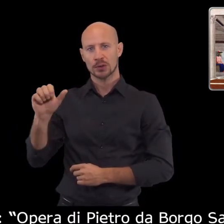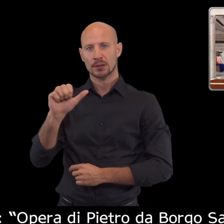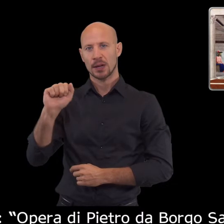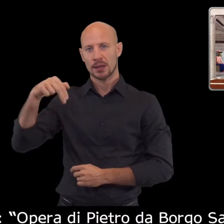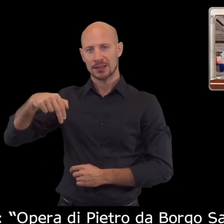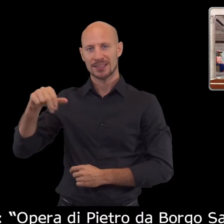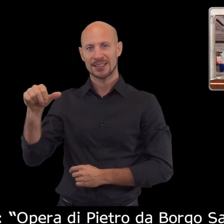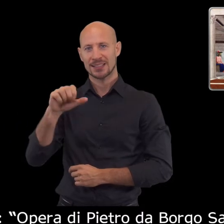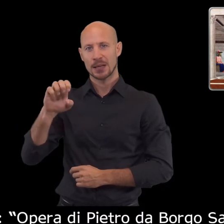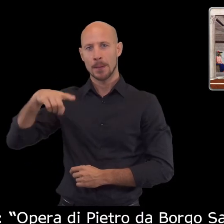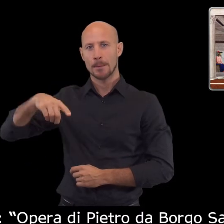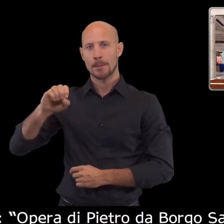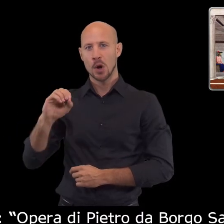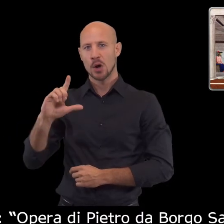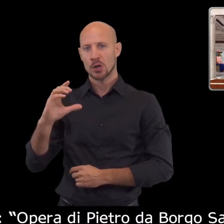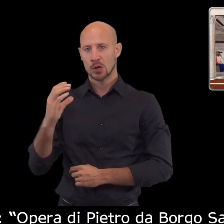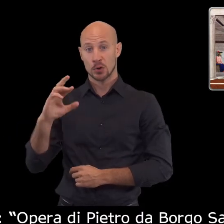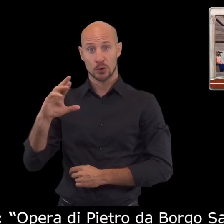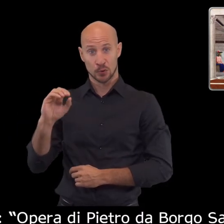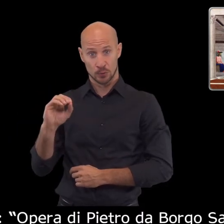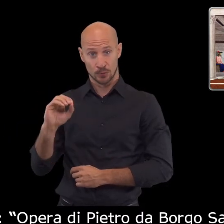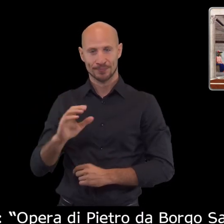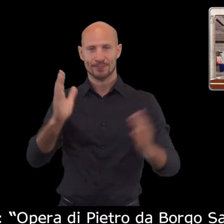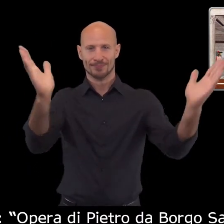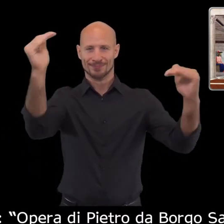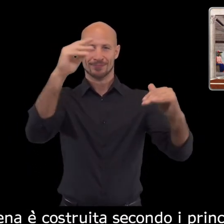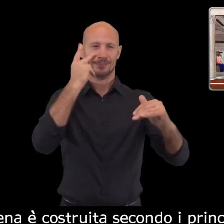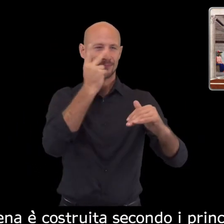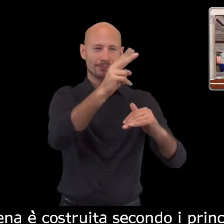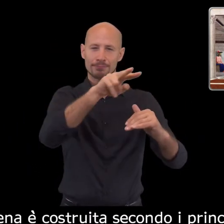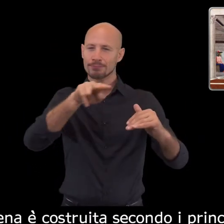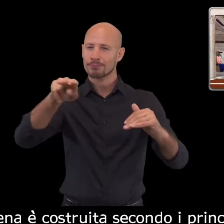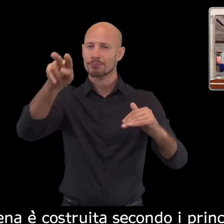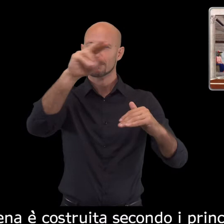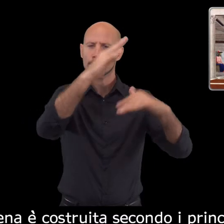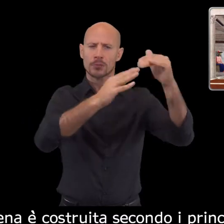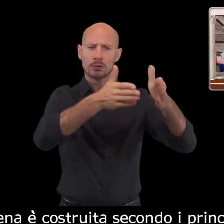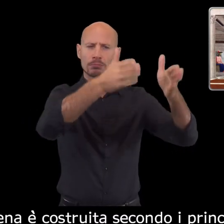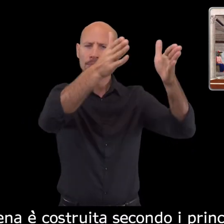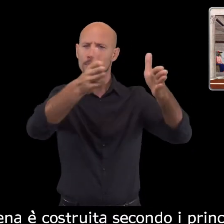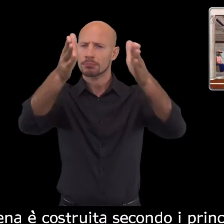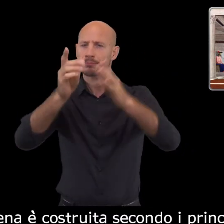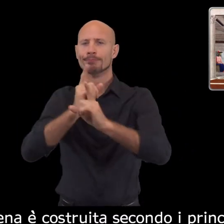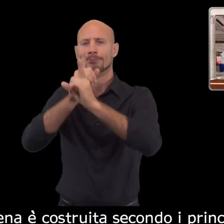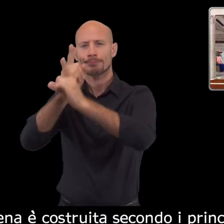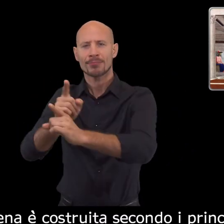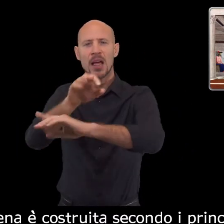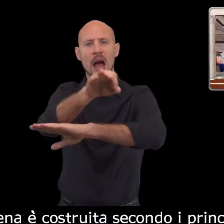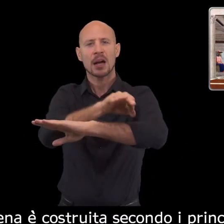La scena è costruita secondo i principi